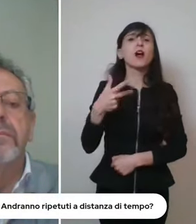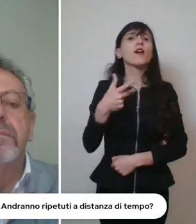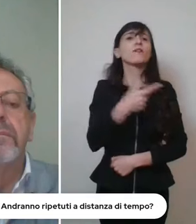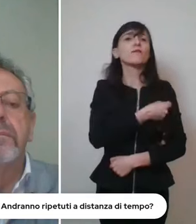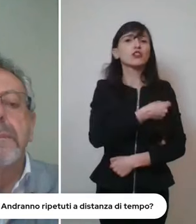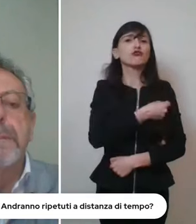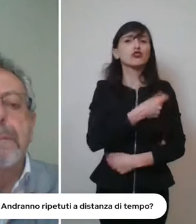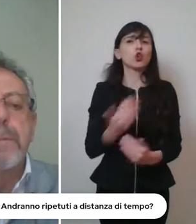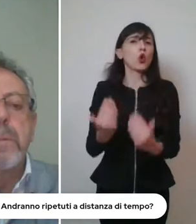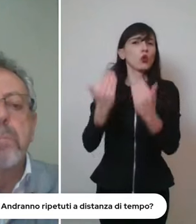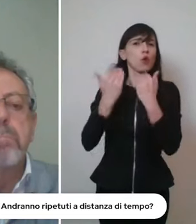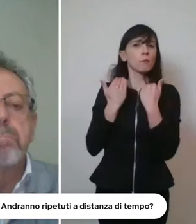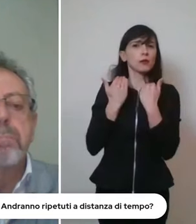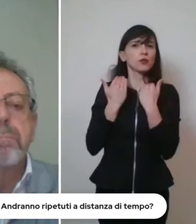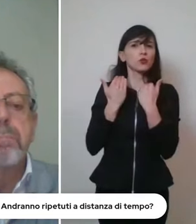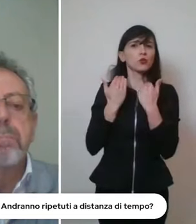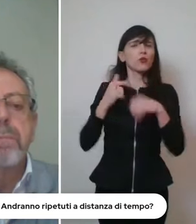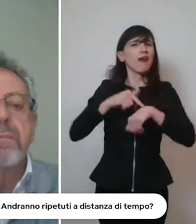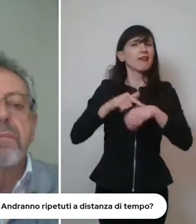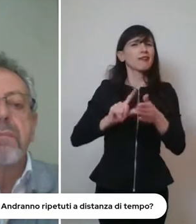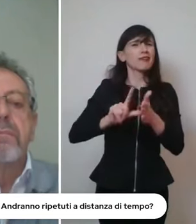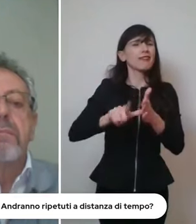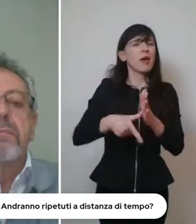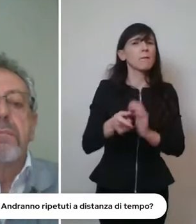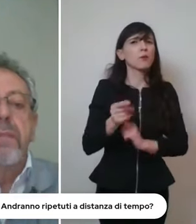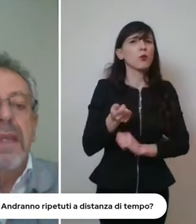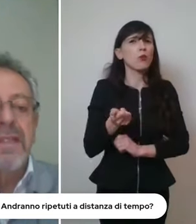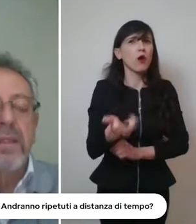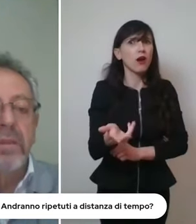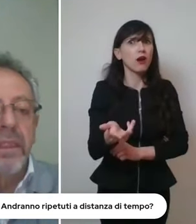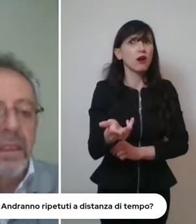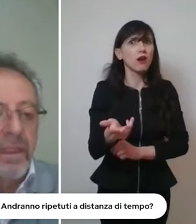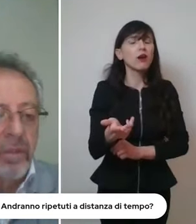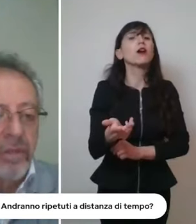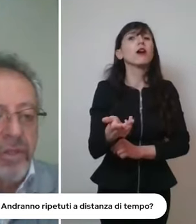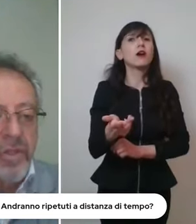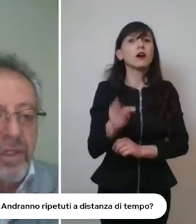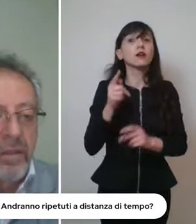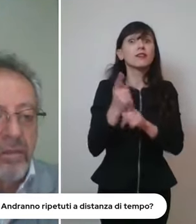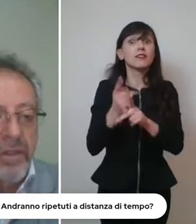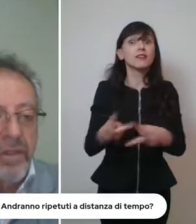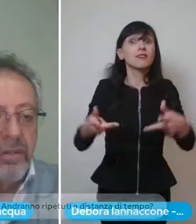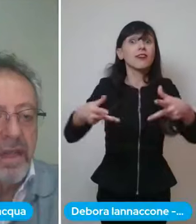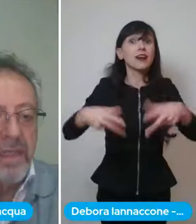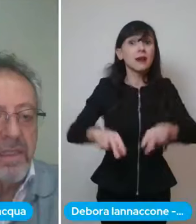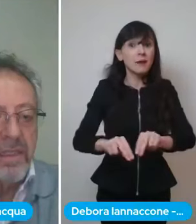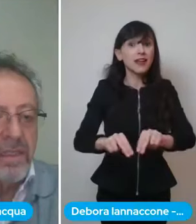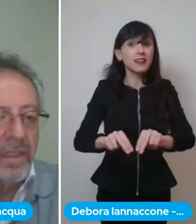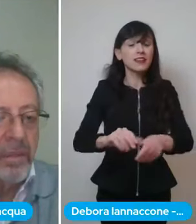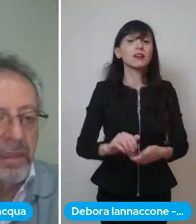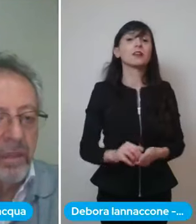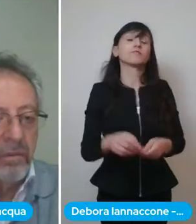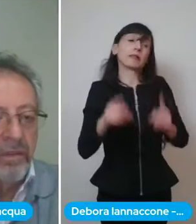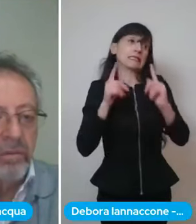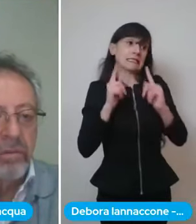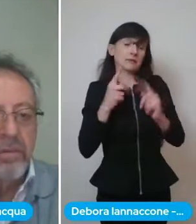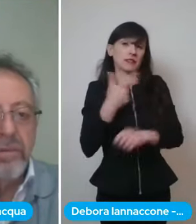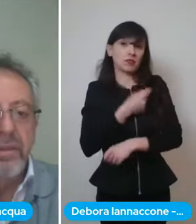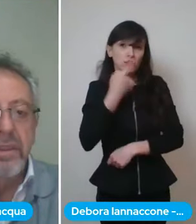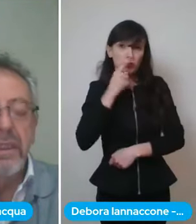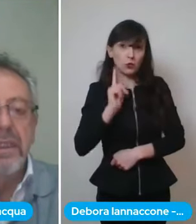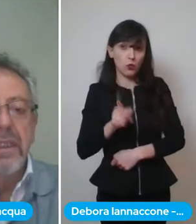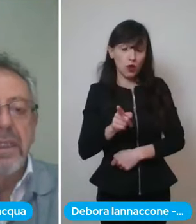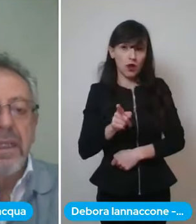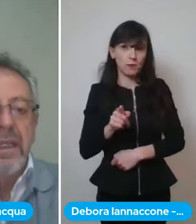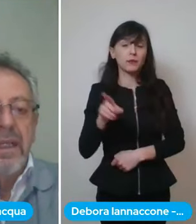copertura andranno ripetuti a distanza di tempo a seconda del tipo di vaccino il vaccino pfizer si ripete dopo 21